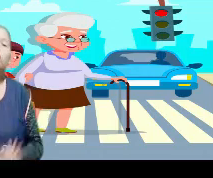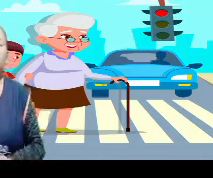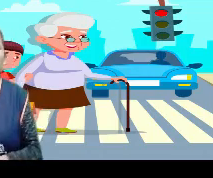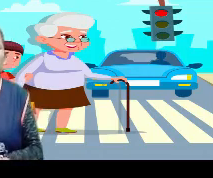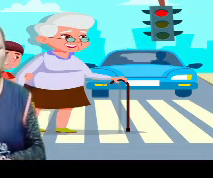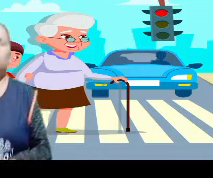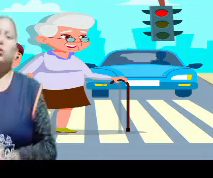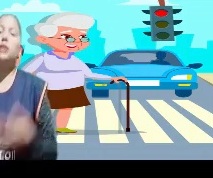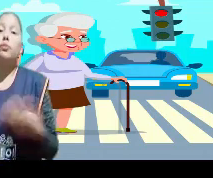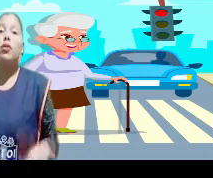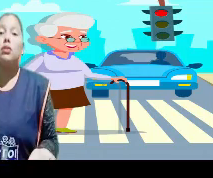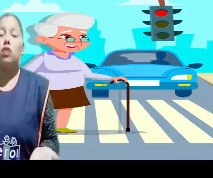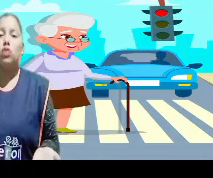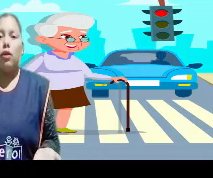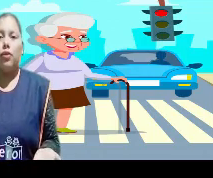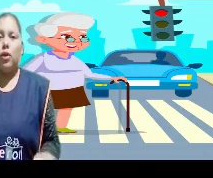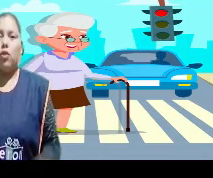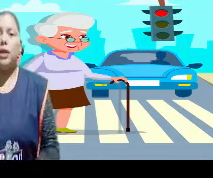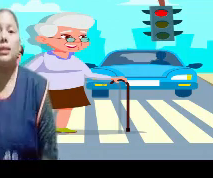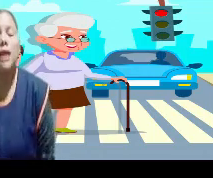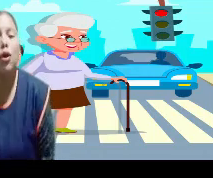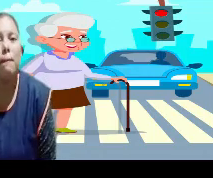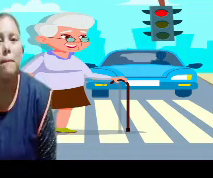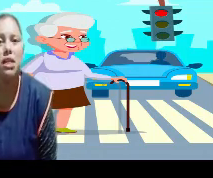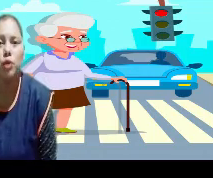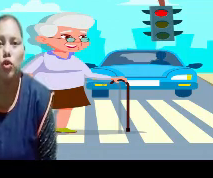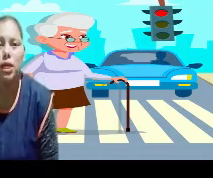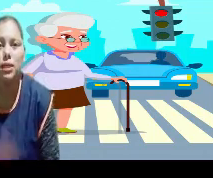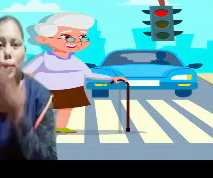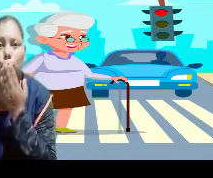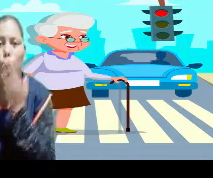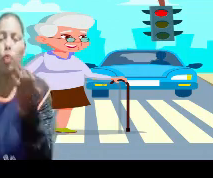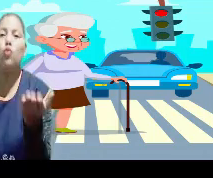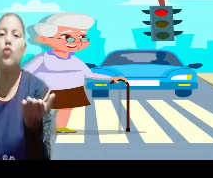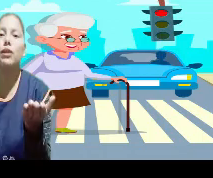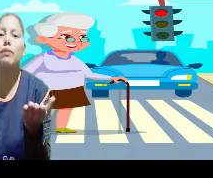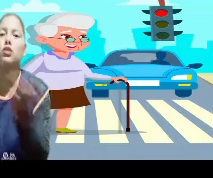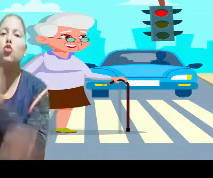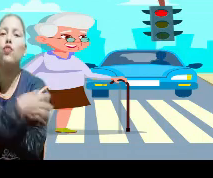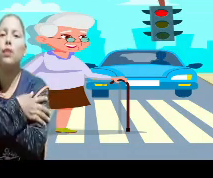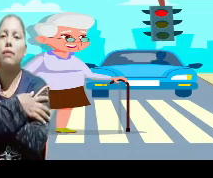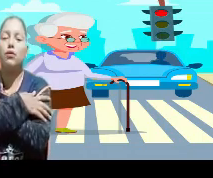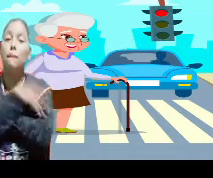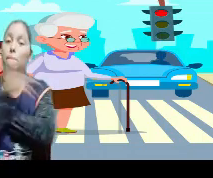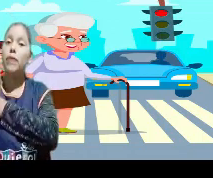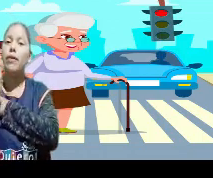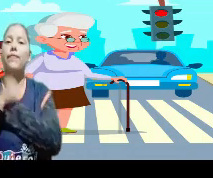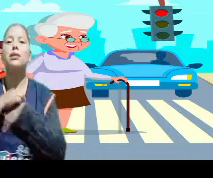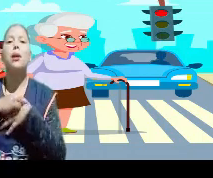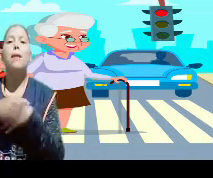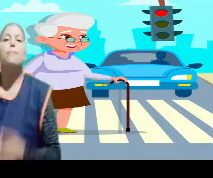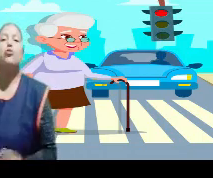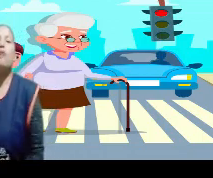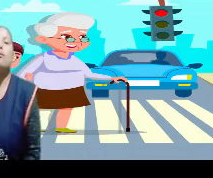Muy bien, mis niños. Entonces, espero les haya gustado el tema de hoy. Así que ahora me despido de ustedes con un fuerte beso y un fuerte abrazo. Pero